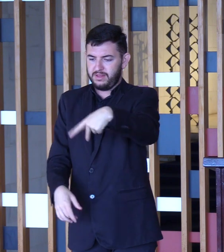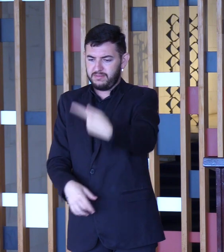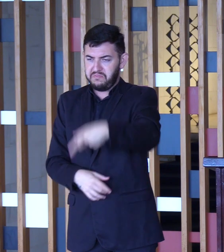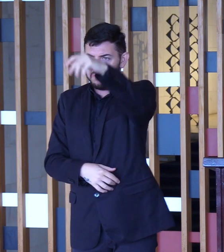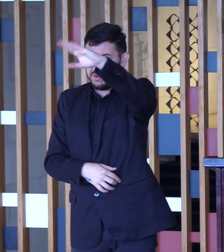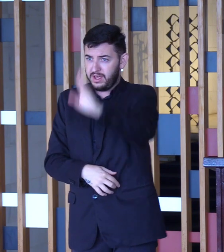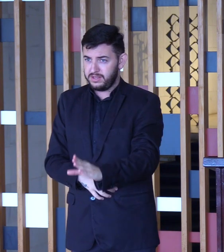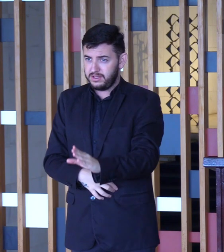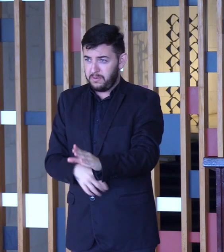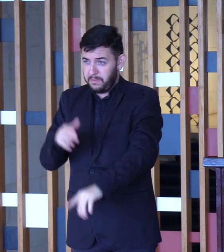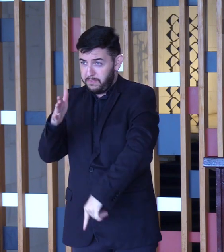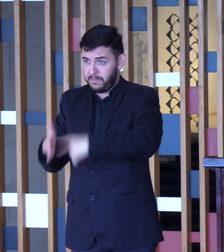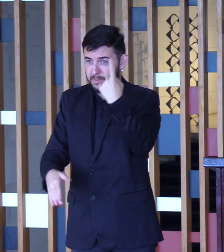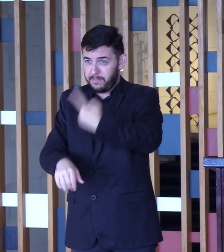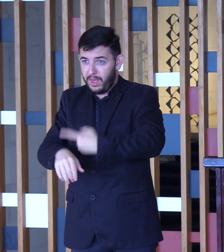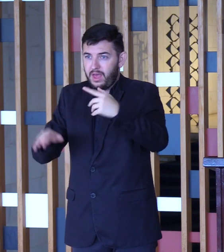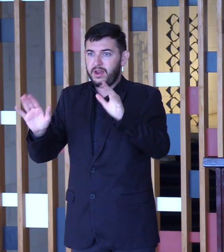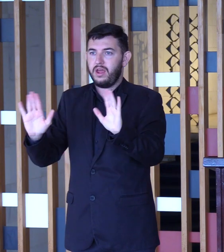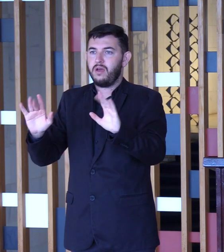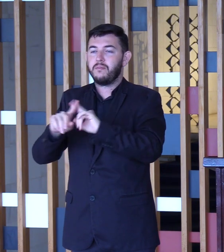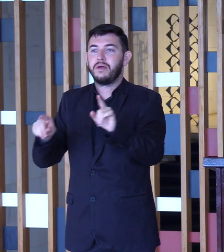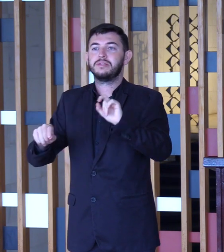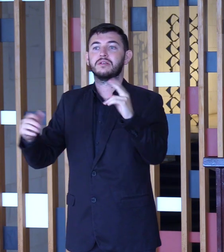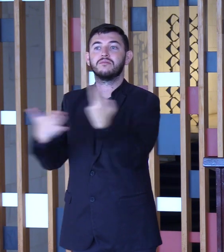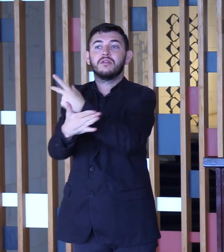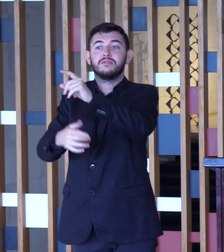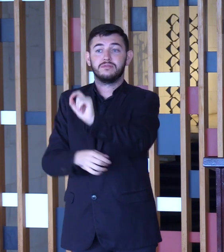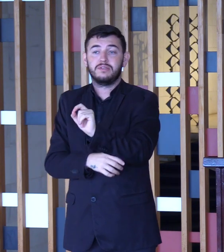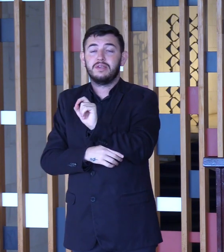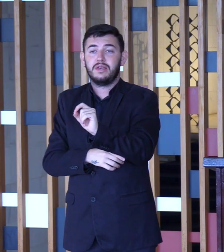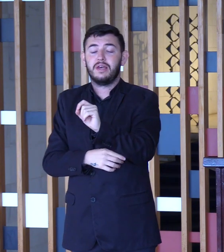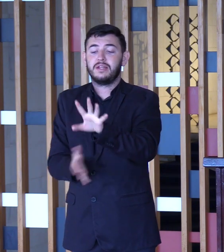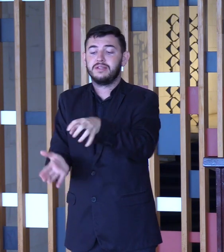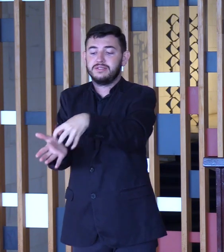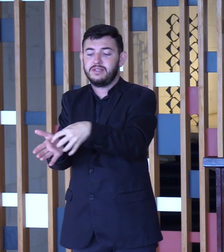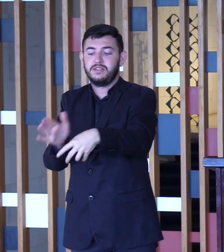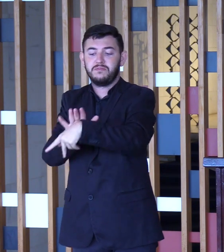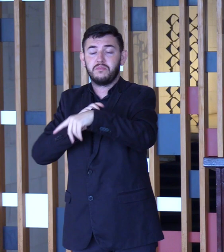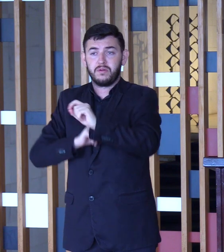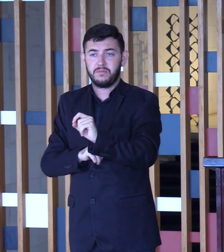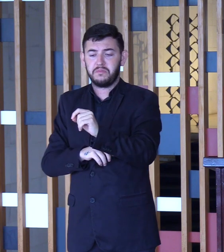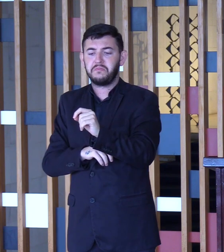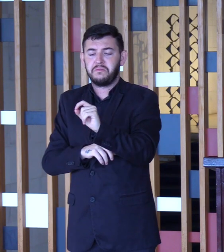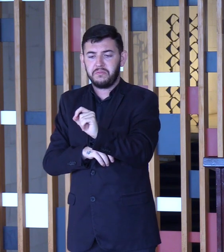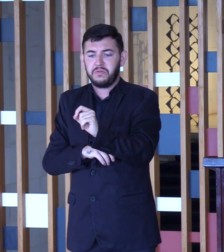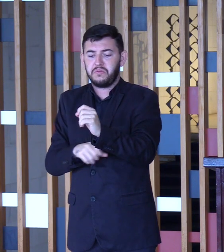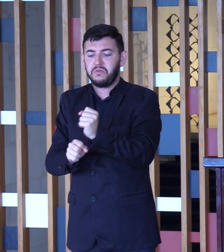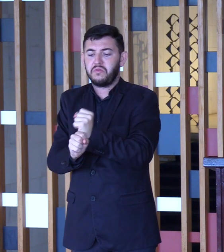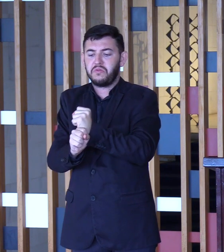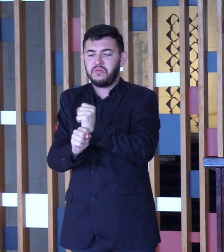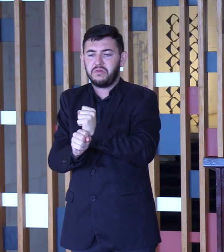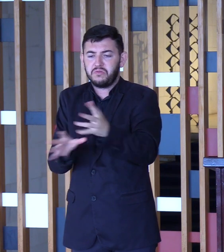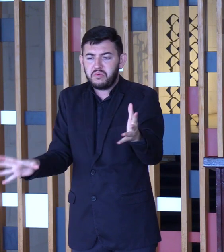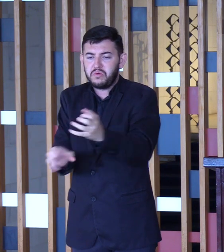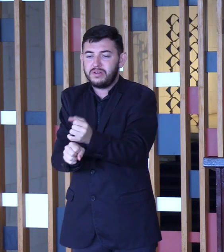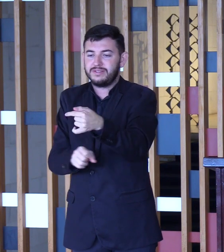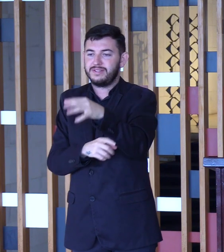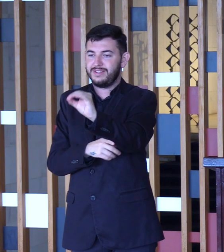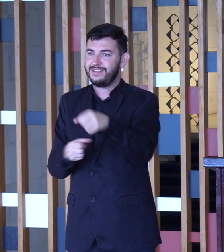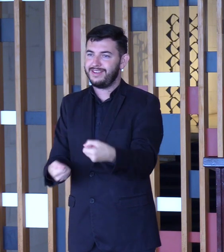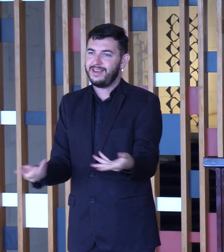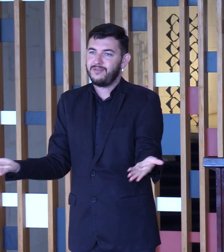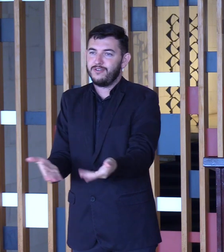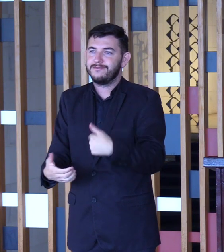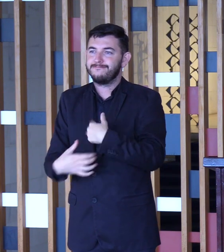Ministério das Relações Exteriores, por mais de 70 anos. Eu fico feliz de fazer hoje aqui essa assinatura,